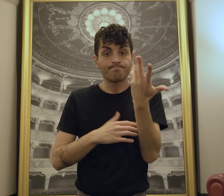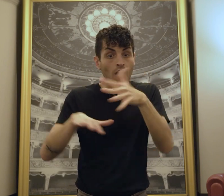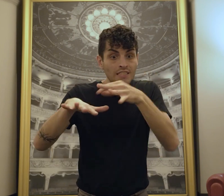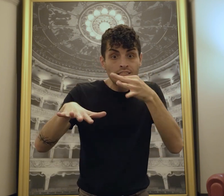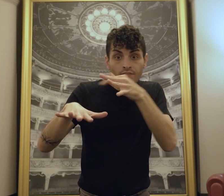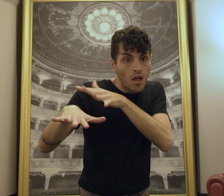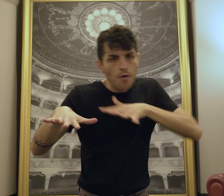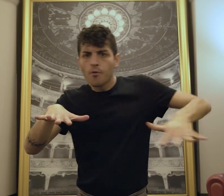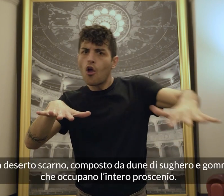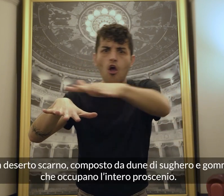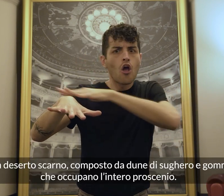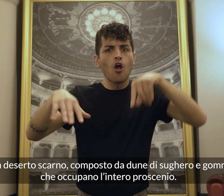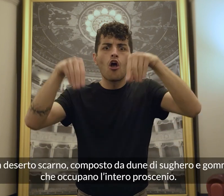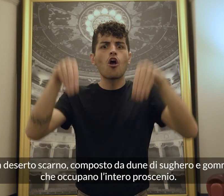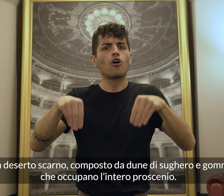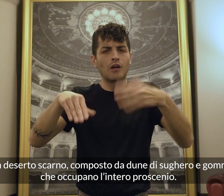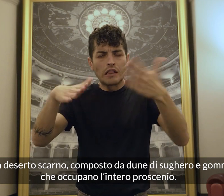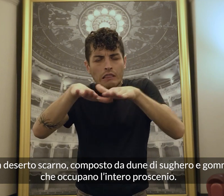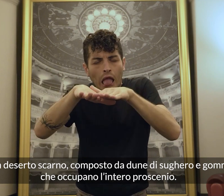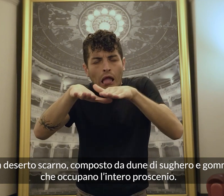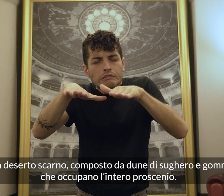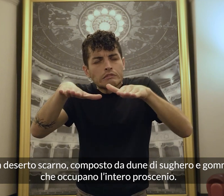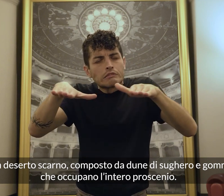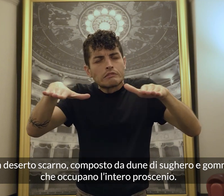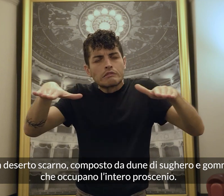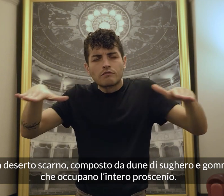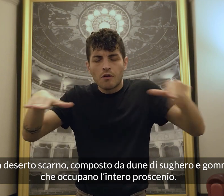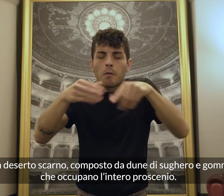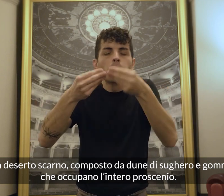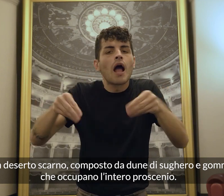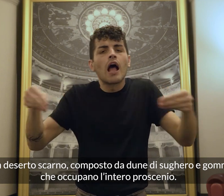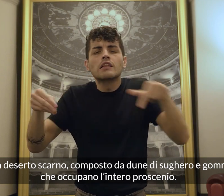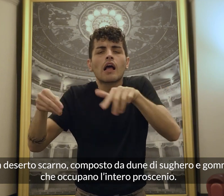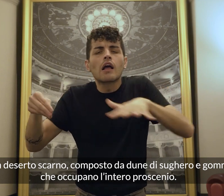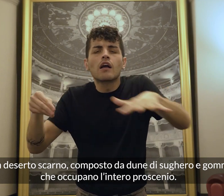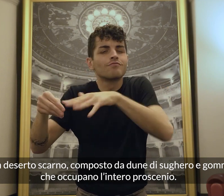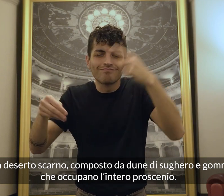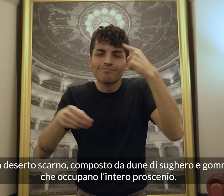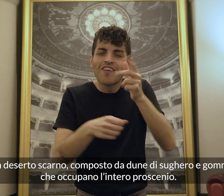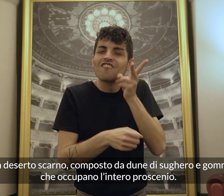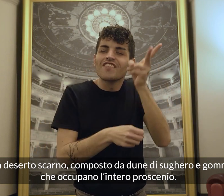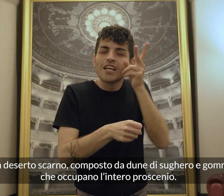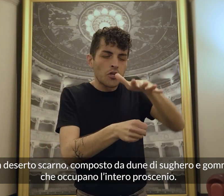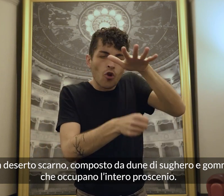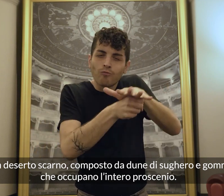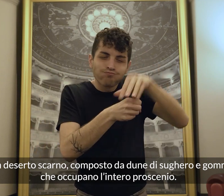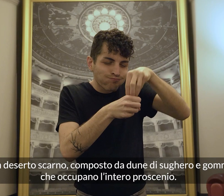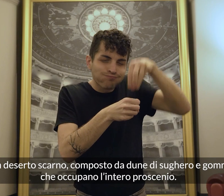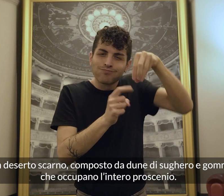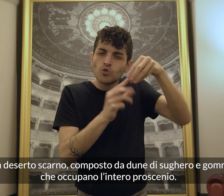È un deserto scarno composto da dune di sughero e gomma che occupano l